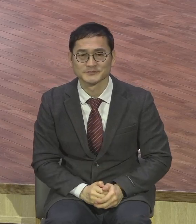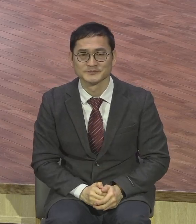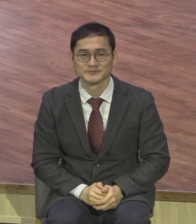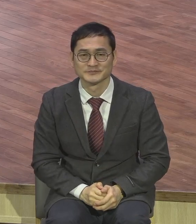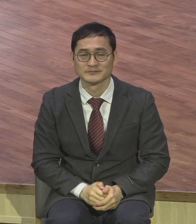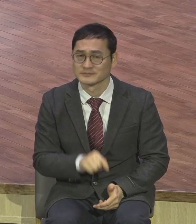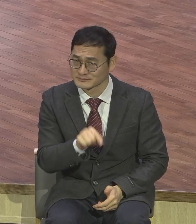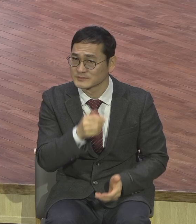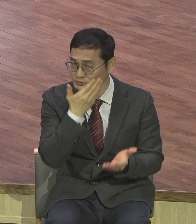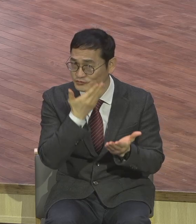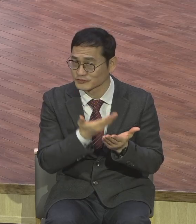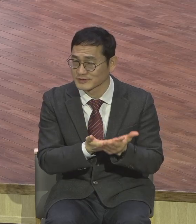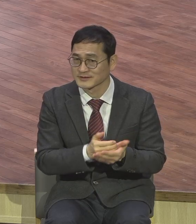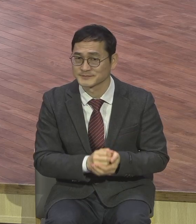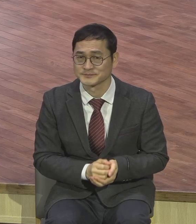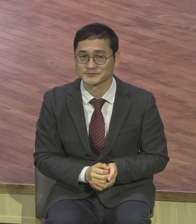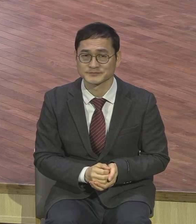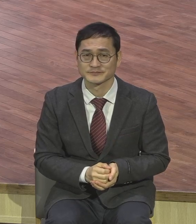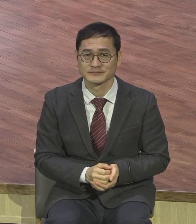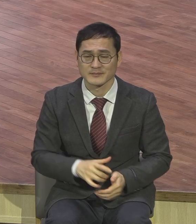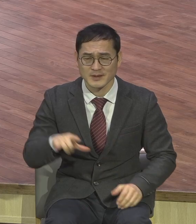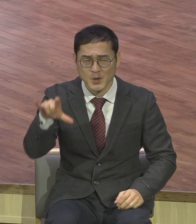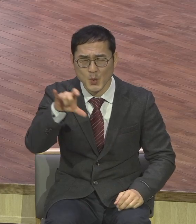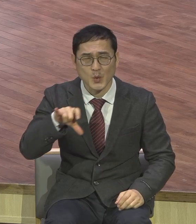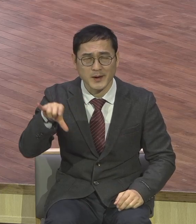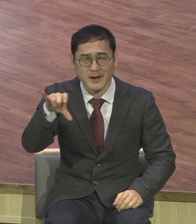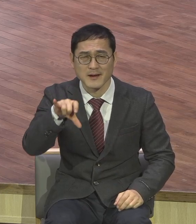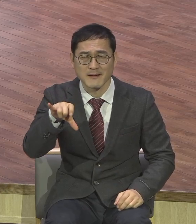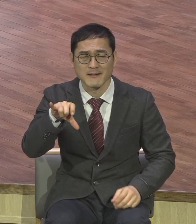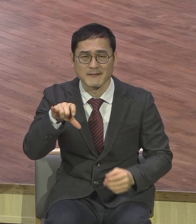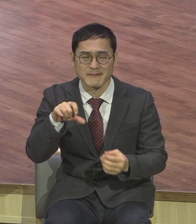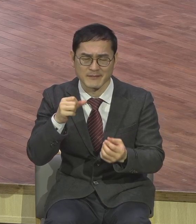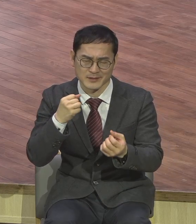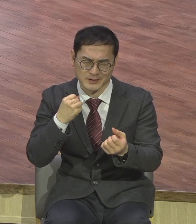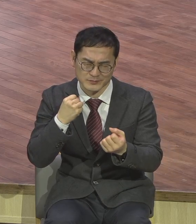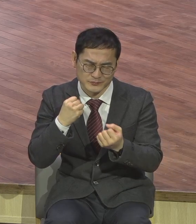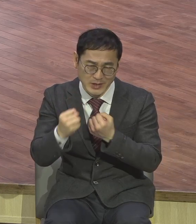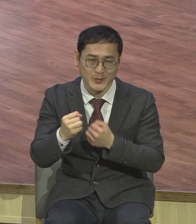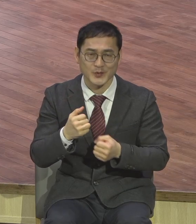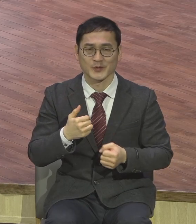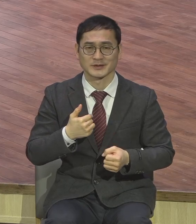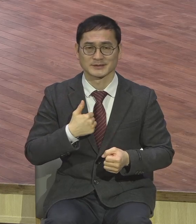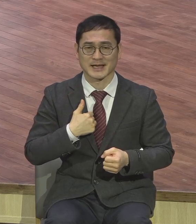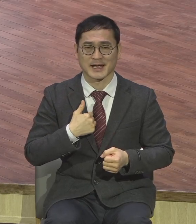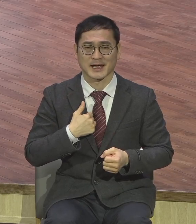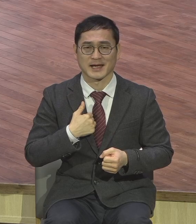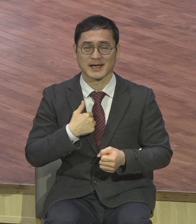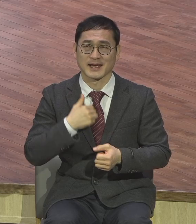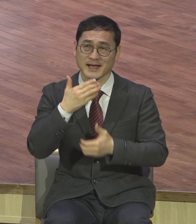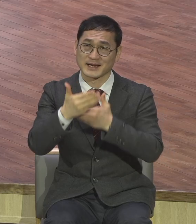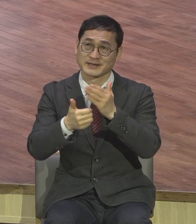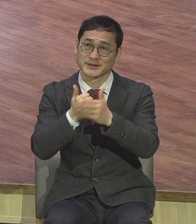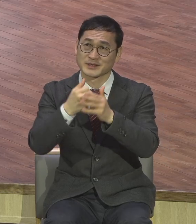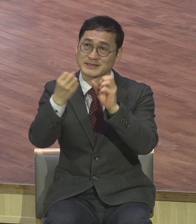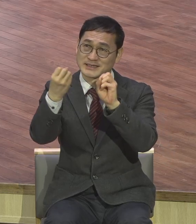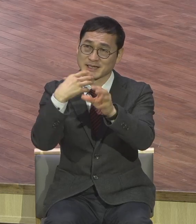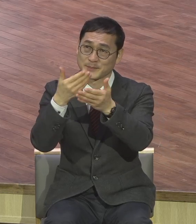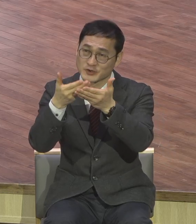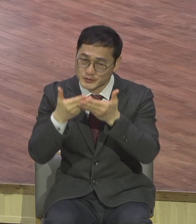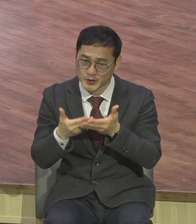코로나19 팬데믹의 이 상황 속에서 나를 응답의 자리로 나를 사용하실지 이끌어 주실지